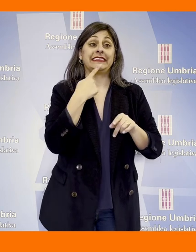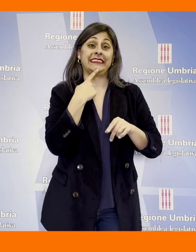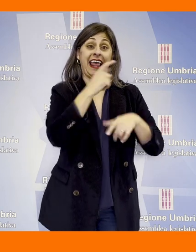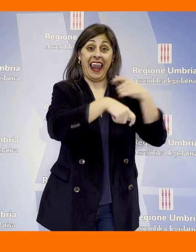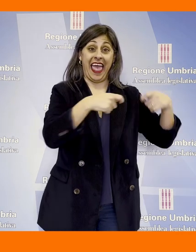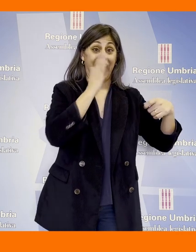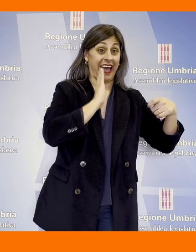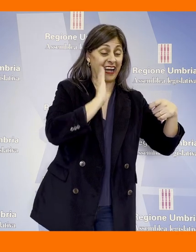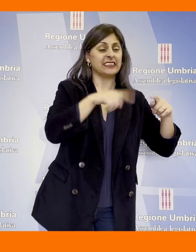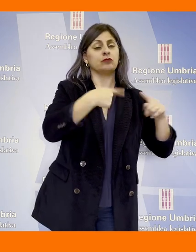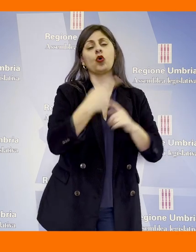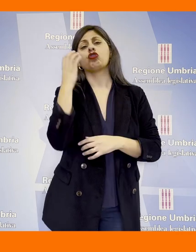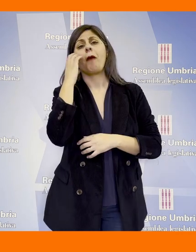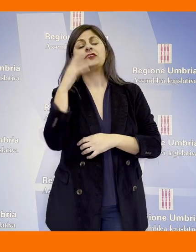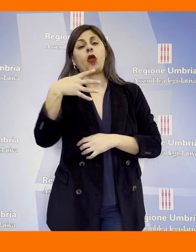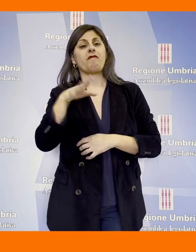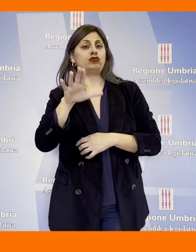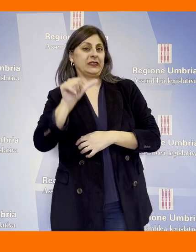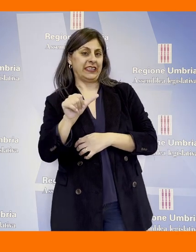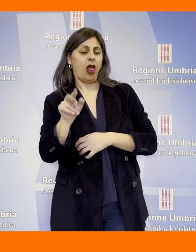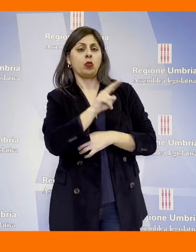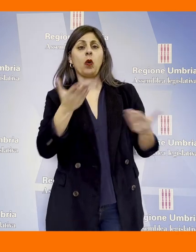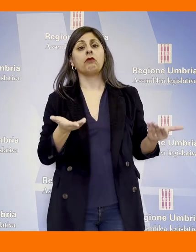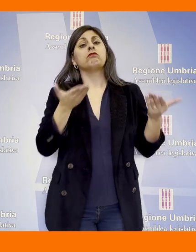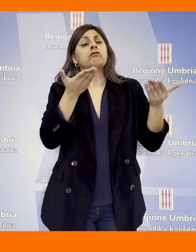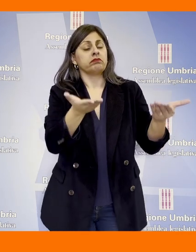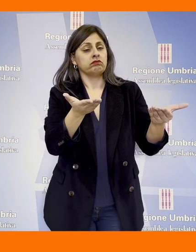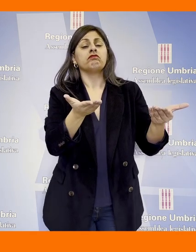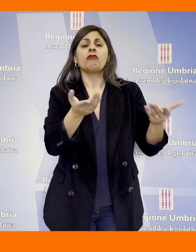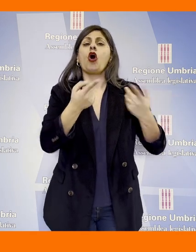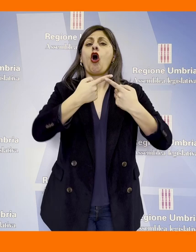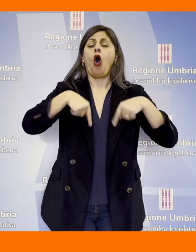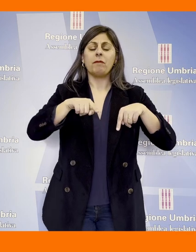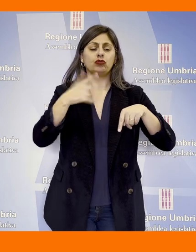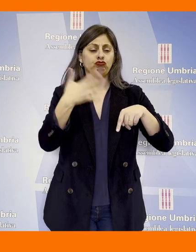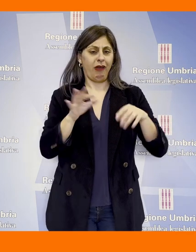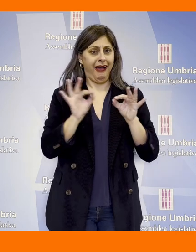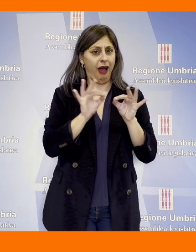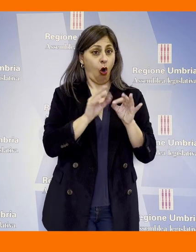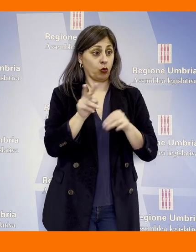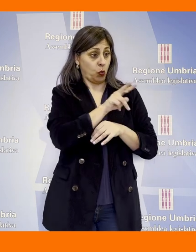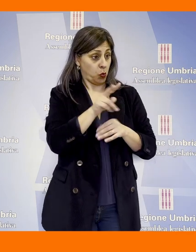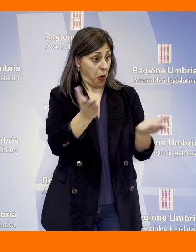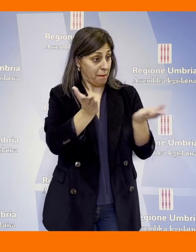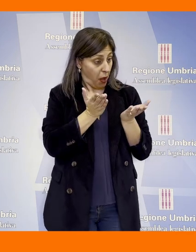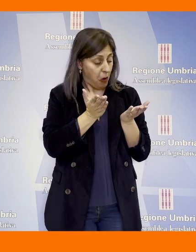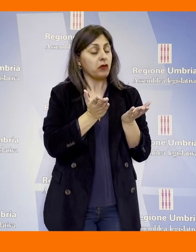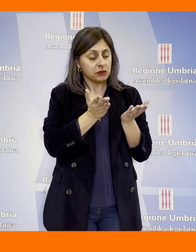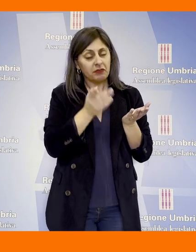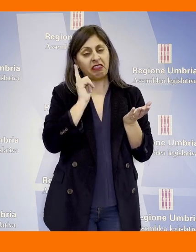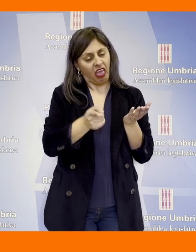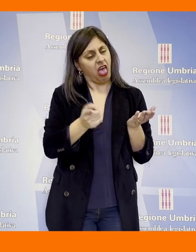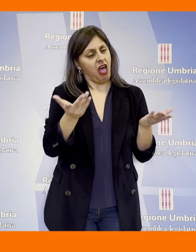da Daniele Carissimi della Lega e Thomas De Luca del Movimento 5 Stelle che la commissione, di concerto con i due proponenti,